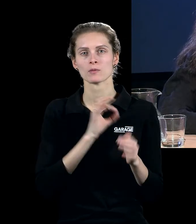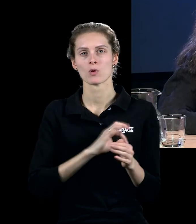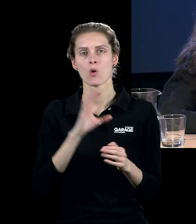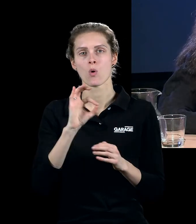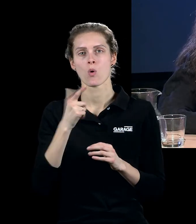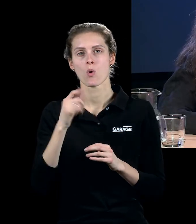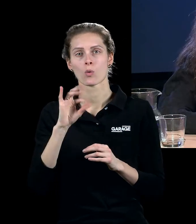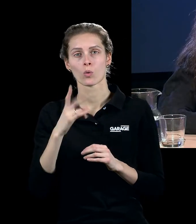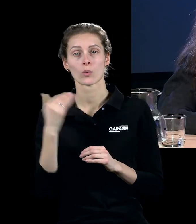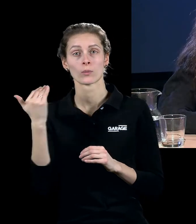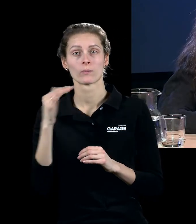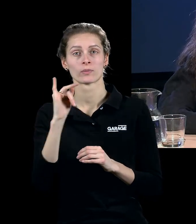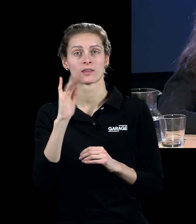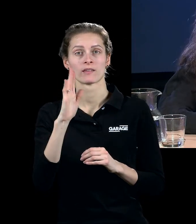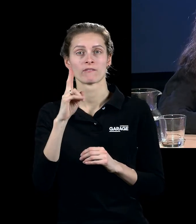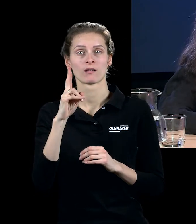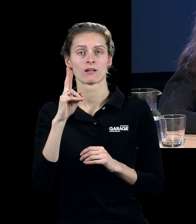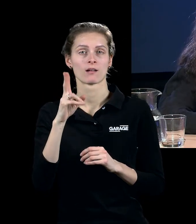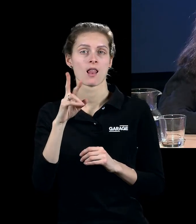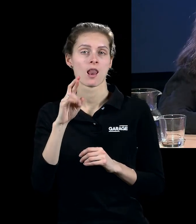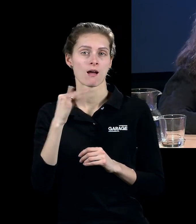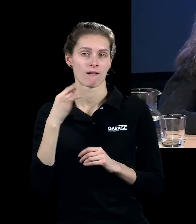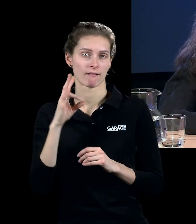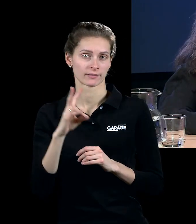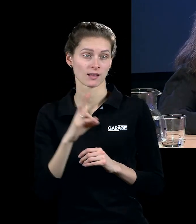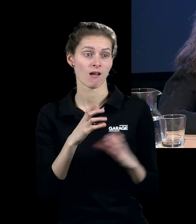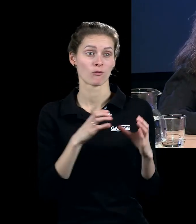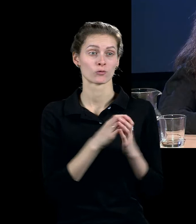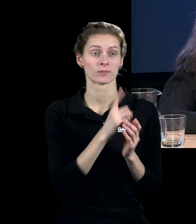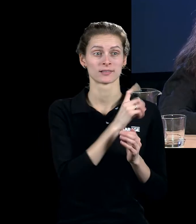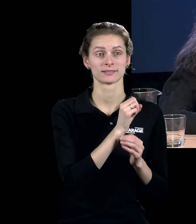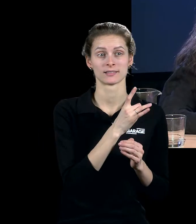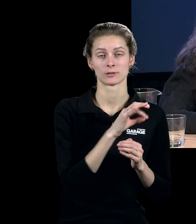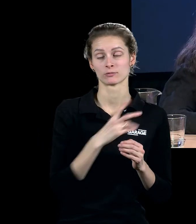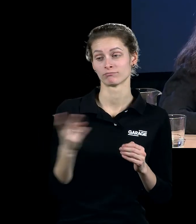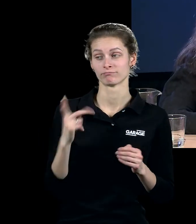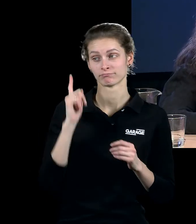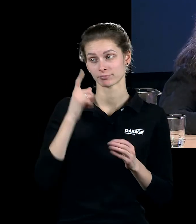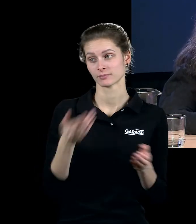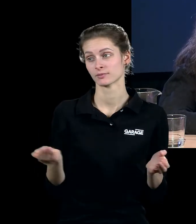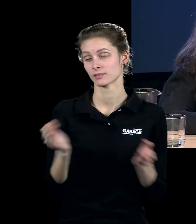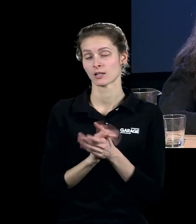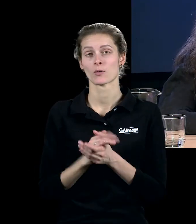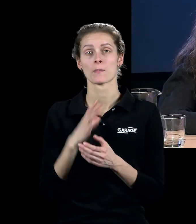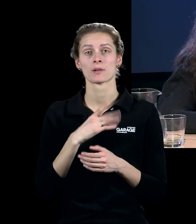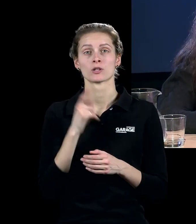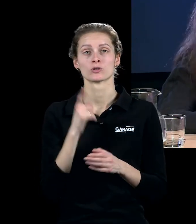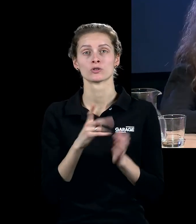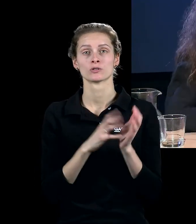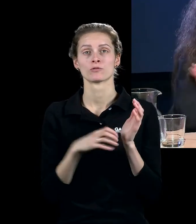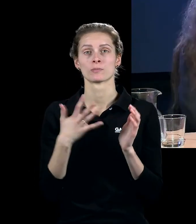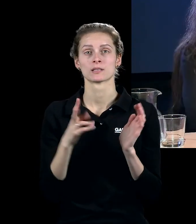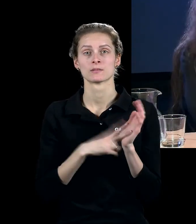Ив Кляйн, с которым группа Зира прекрасно была знакома. Они познакомились в 57-м году, потому что первая